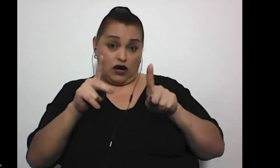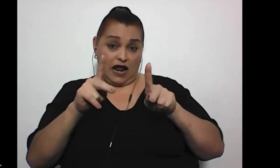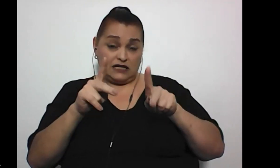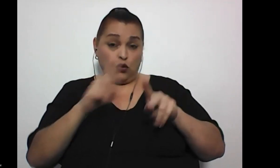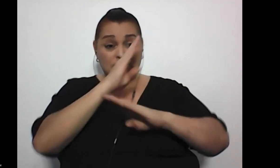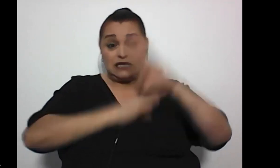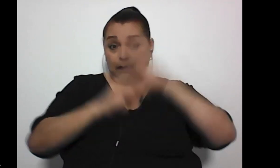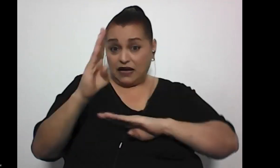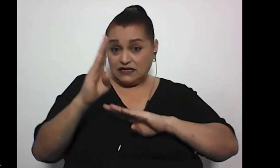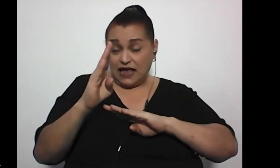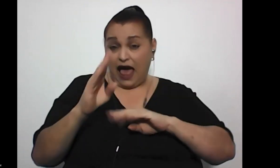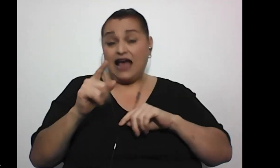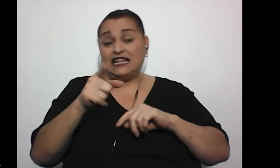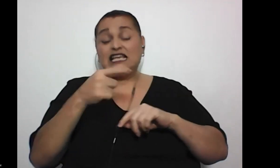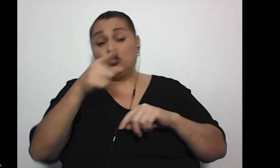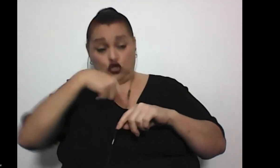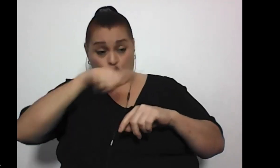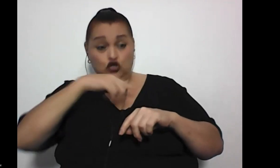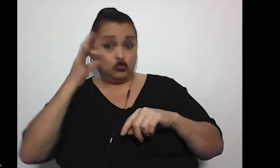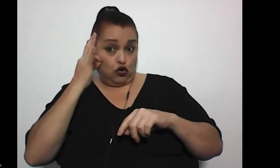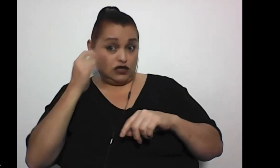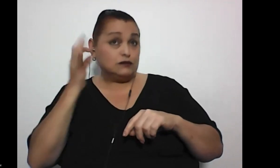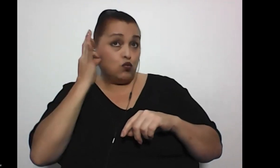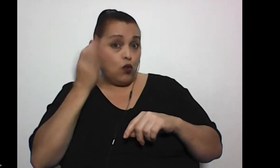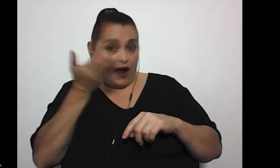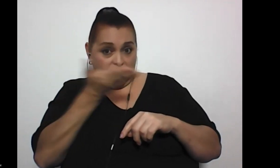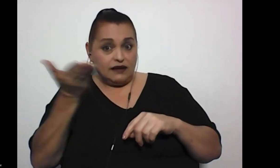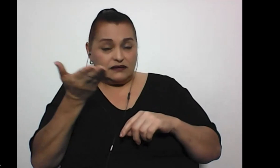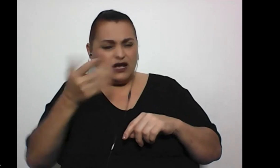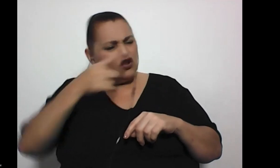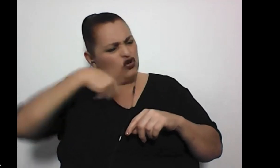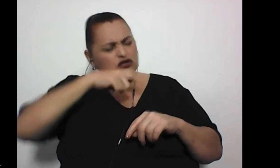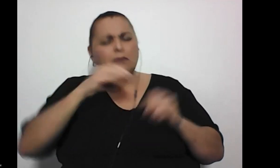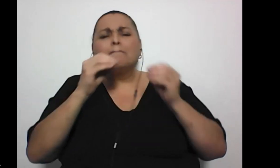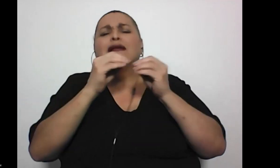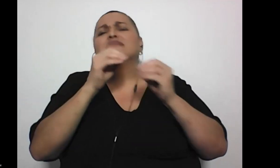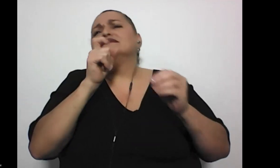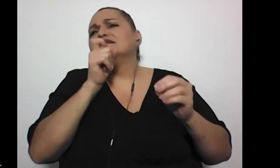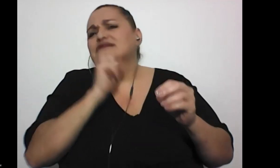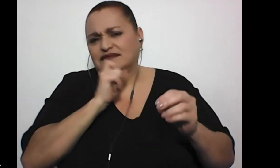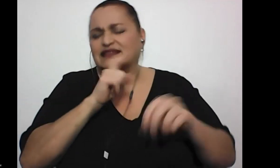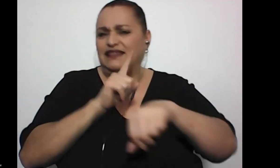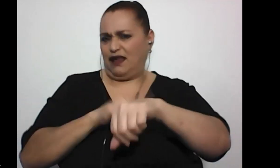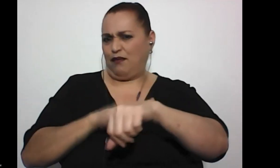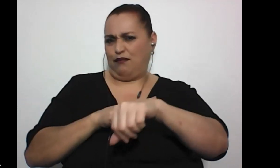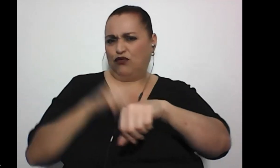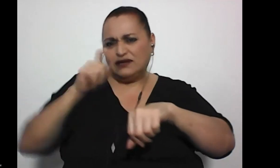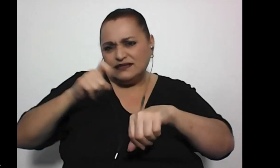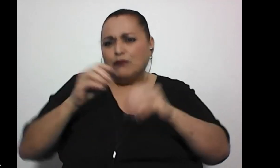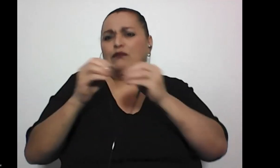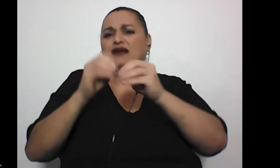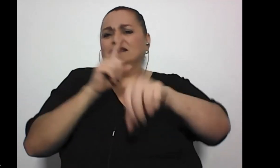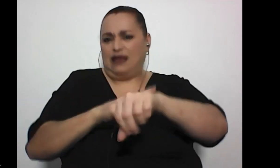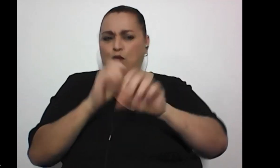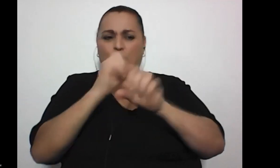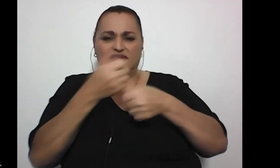con discapacidad y en el caso de nosotras que somos chicas, nos toma más tiempo que al resto hacer las cosas,